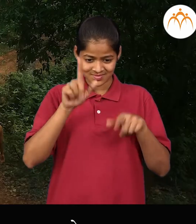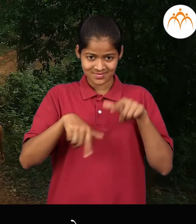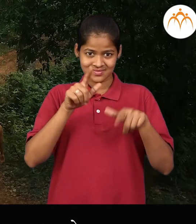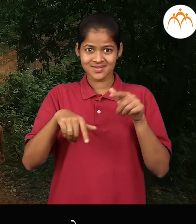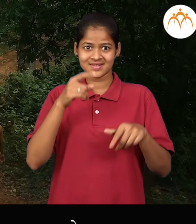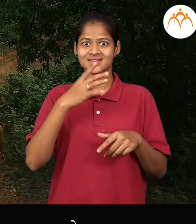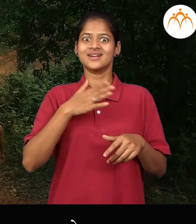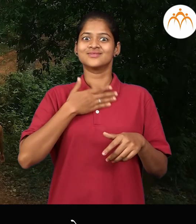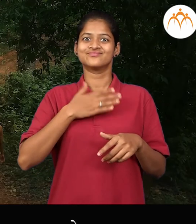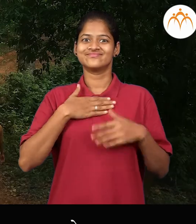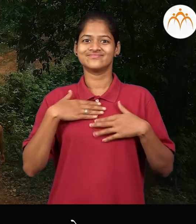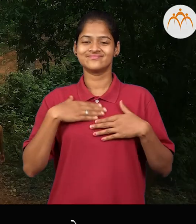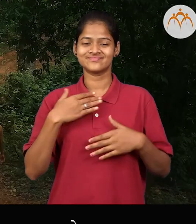एने जान्यात खूप मजासते